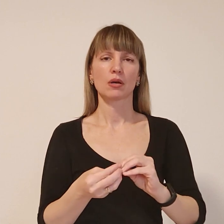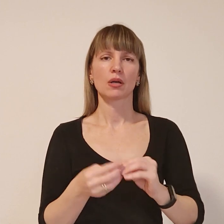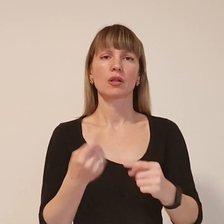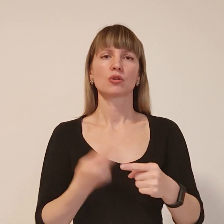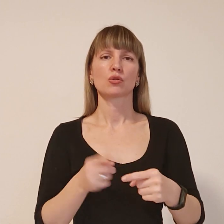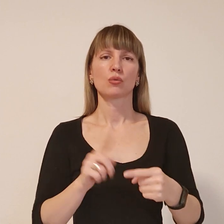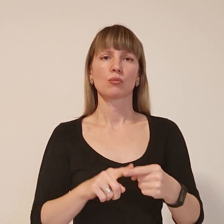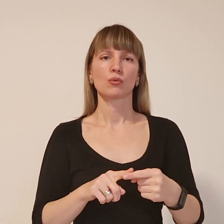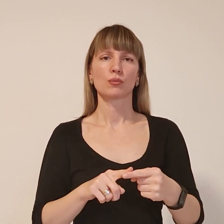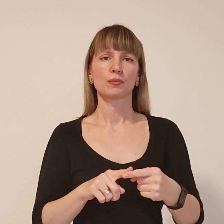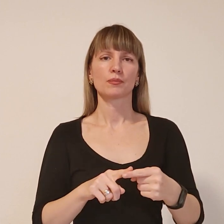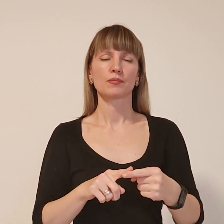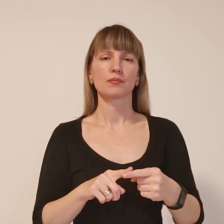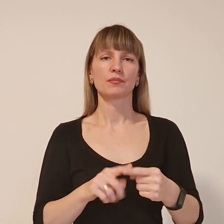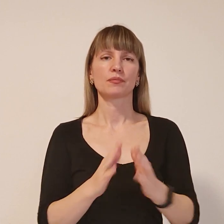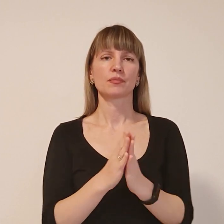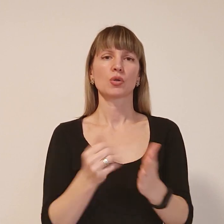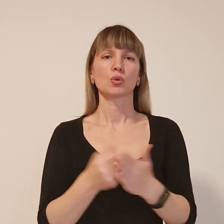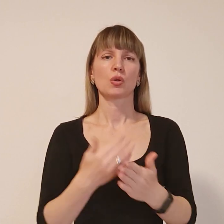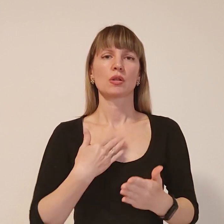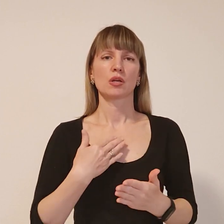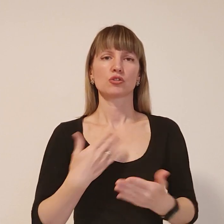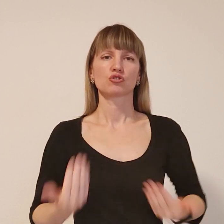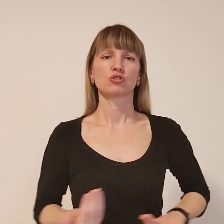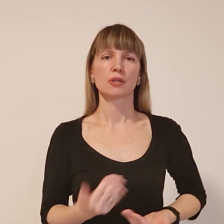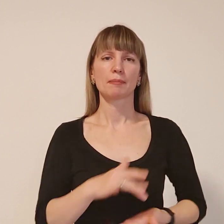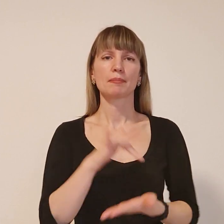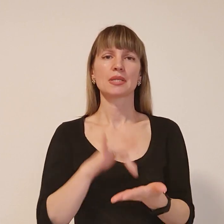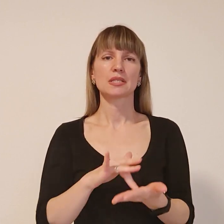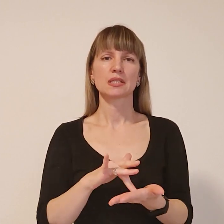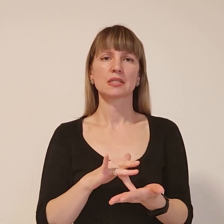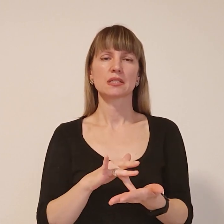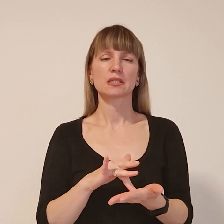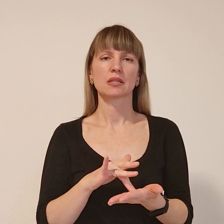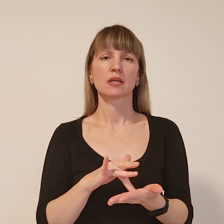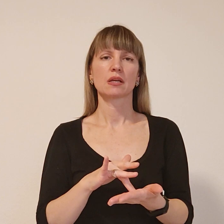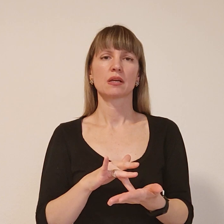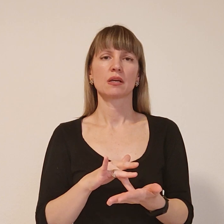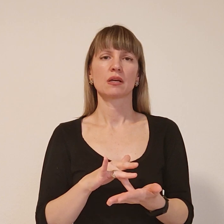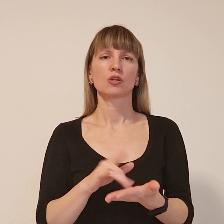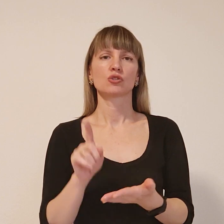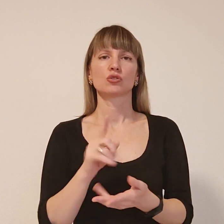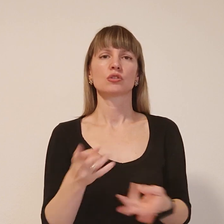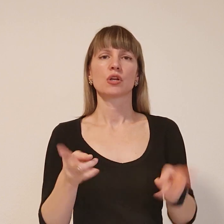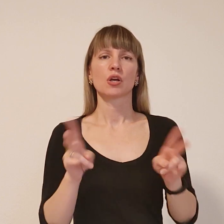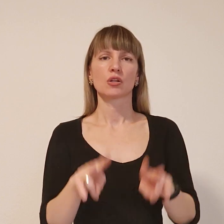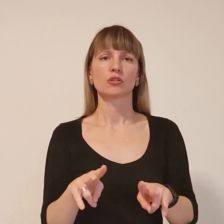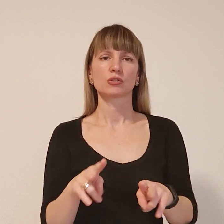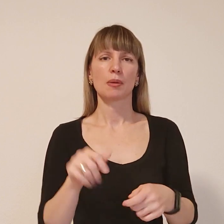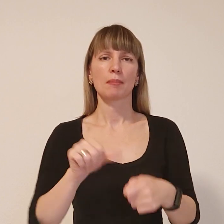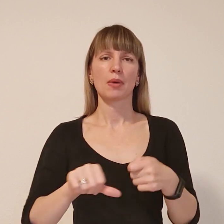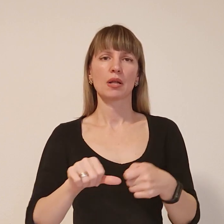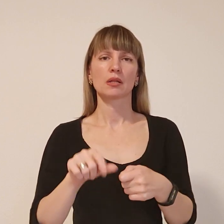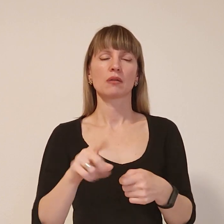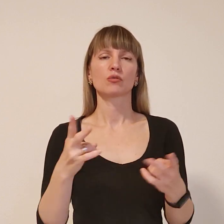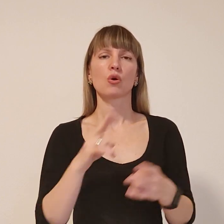звертаюся до мешканців міста, кого, якщо залишилися ще пальни, то його досить обережено до нього